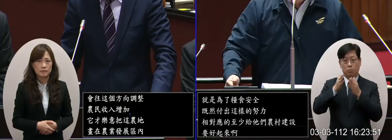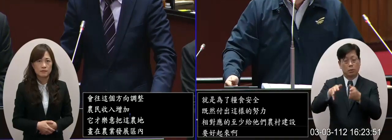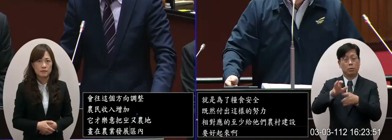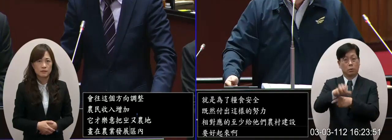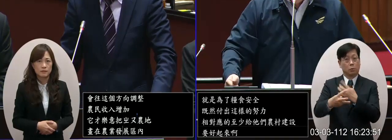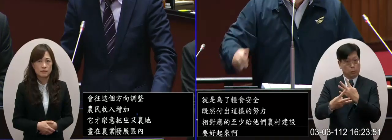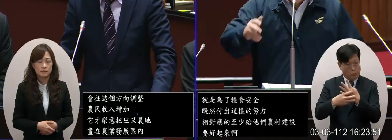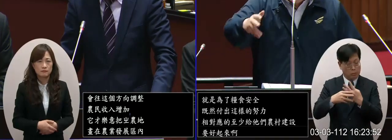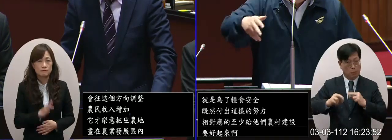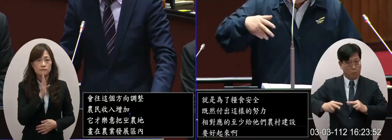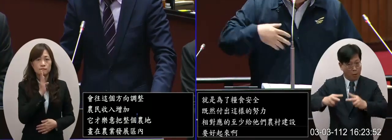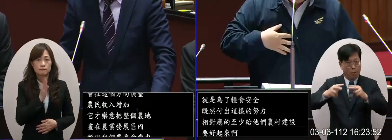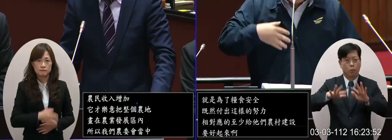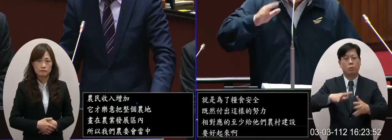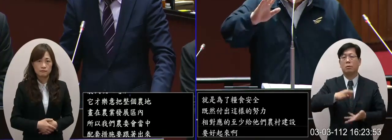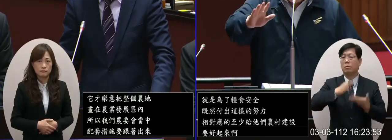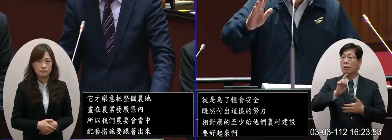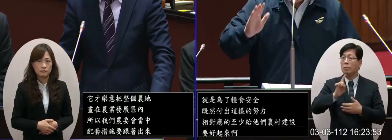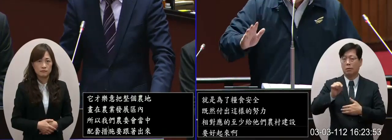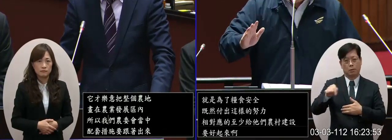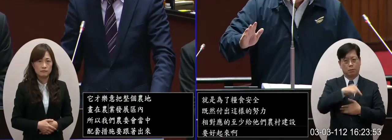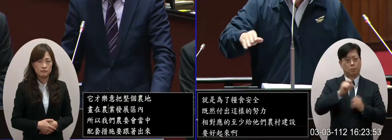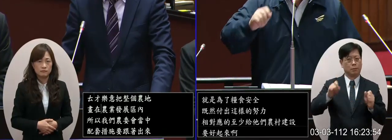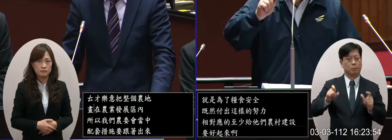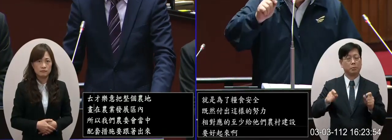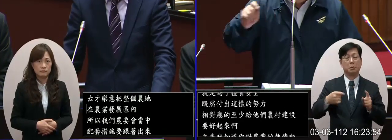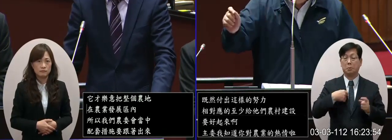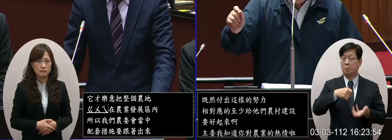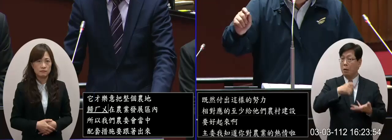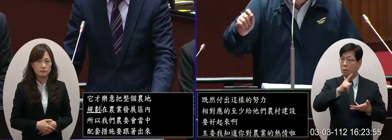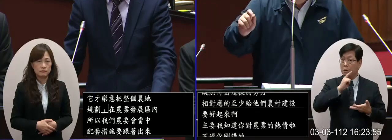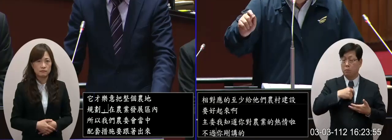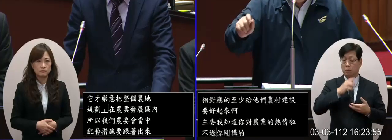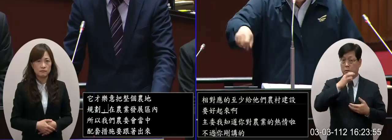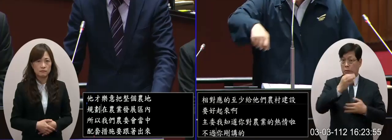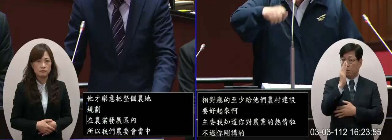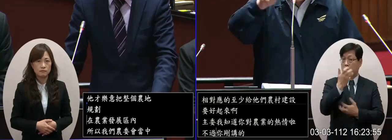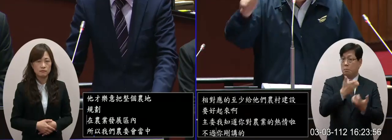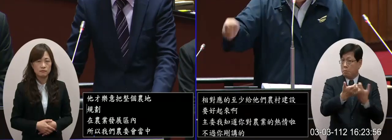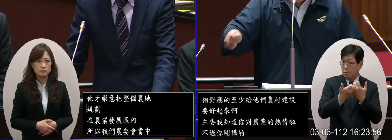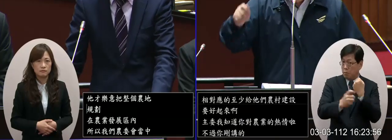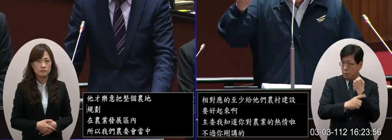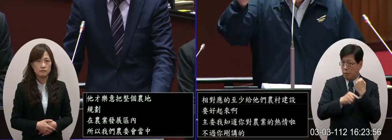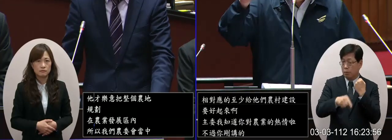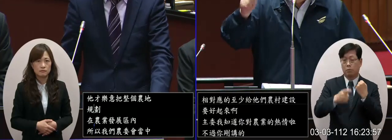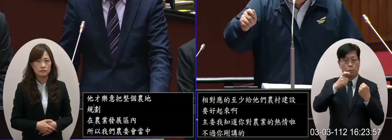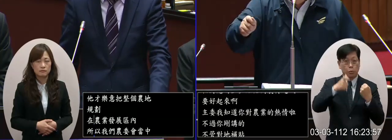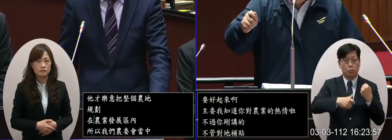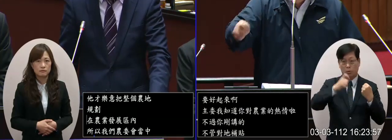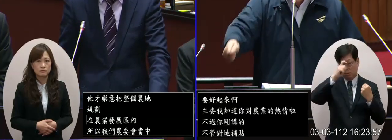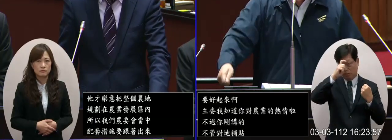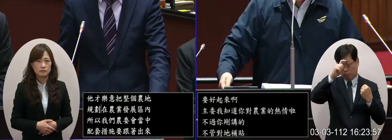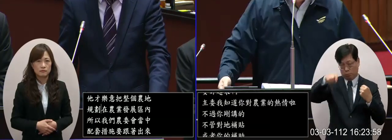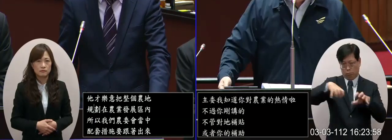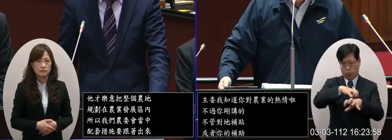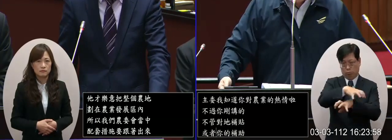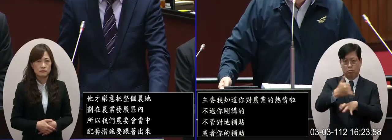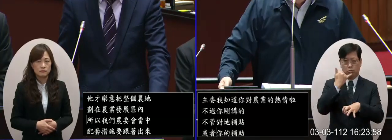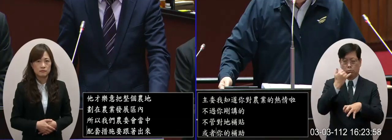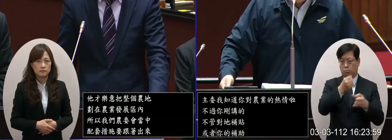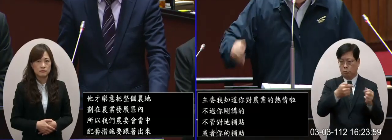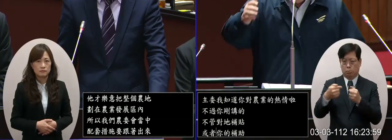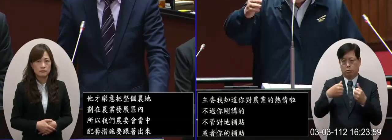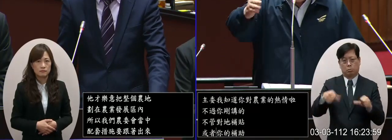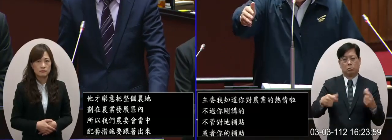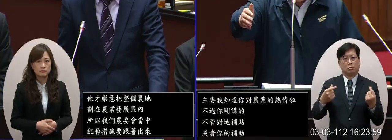業的發展那我現在在講的跟你就有點不一樣我在講統籌分配就是一個固定的我是為了區域均衡的一個發